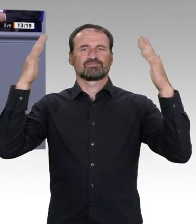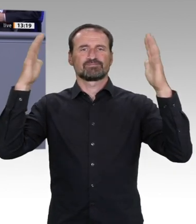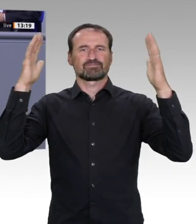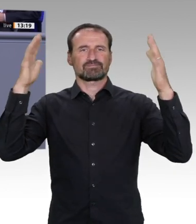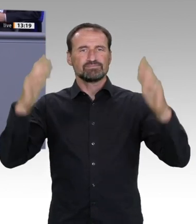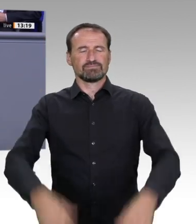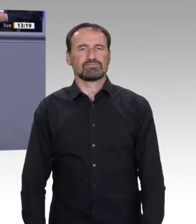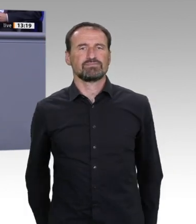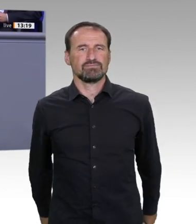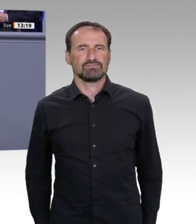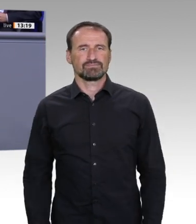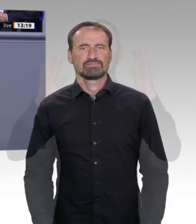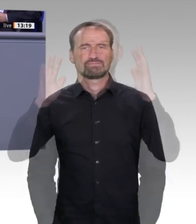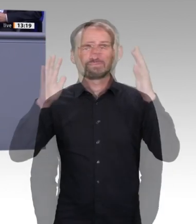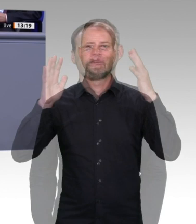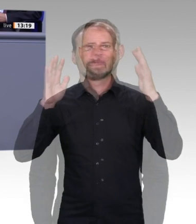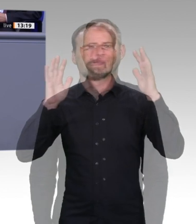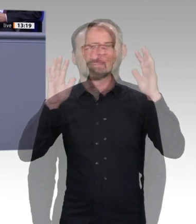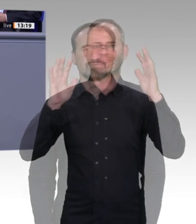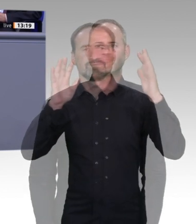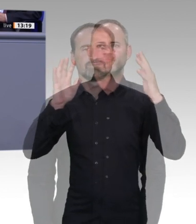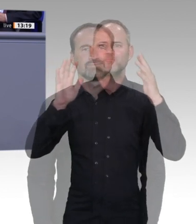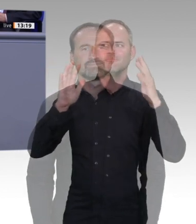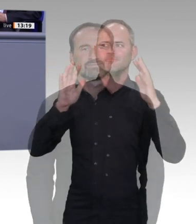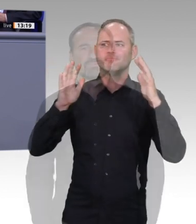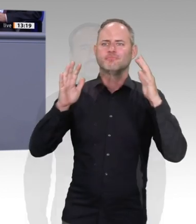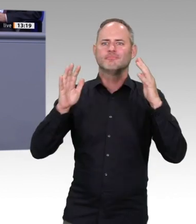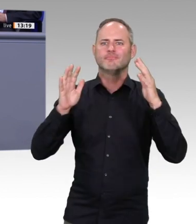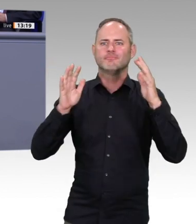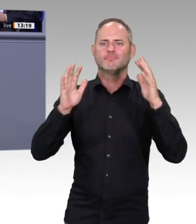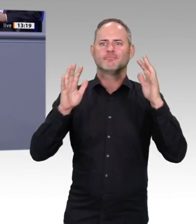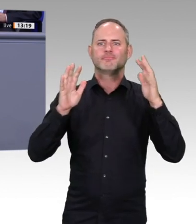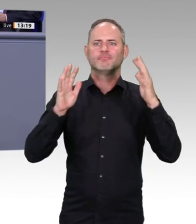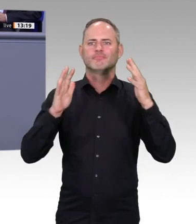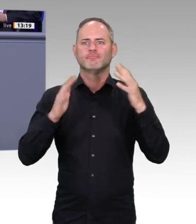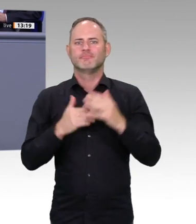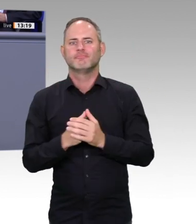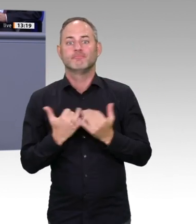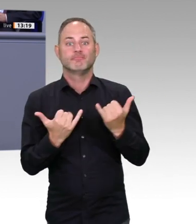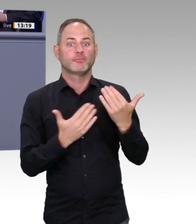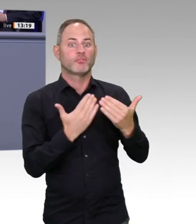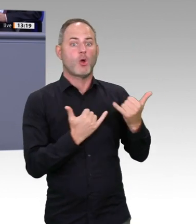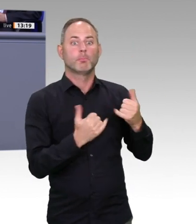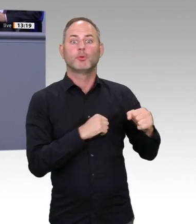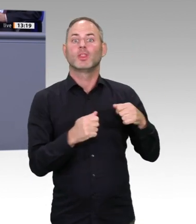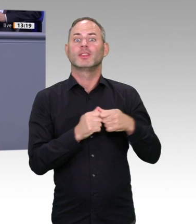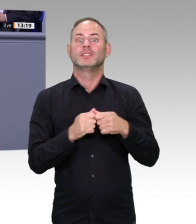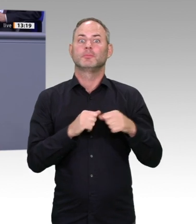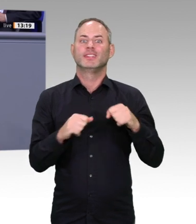Vereinbarkeit setzen. Wir wollen die Unternehmen stärken, die eine familienfreundliche Unternehmenskultur fördern. Und wir